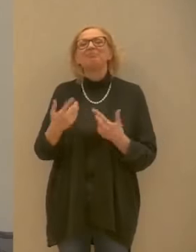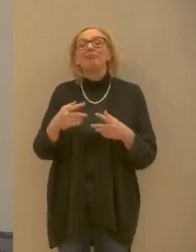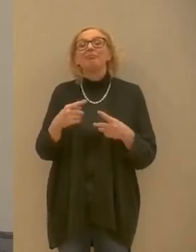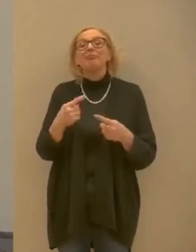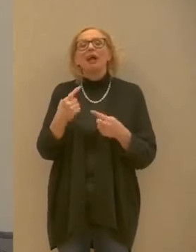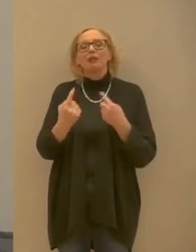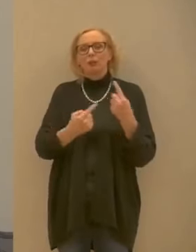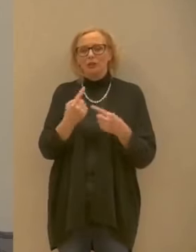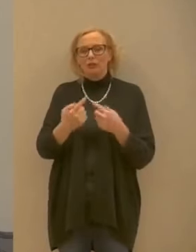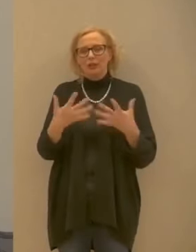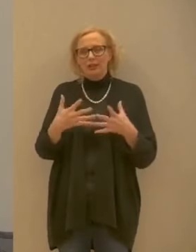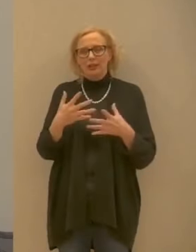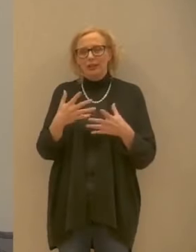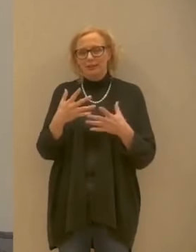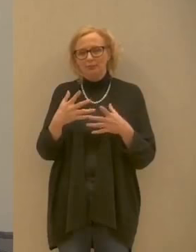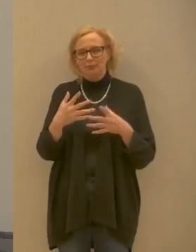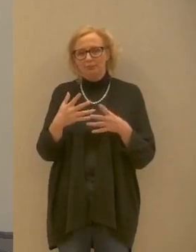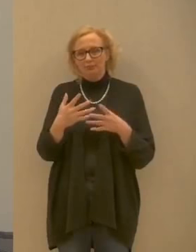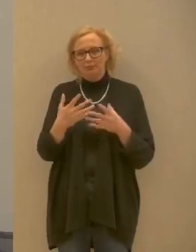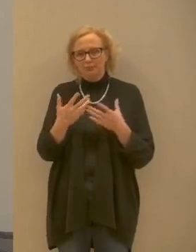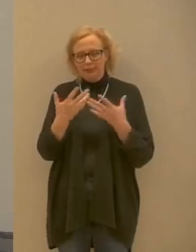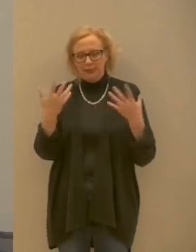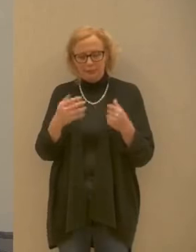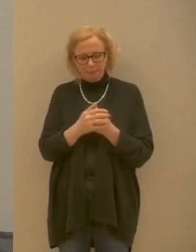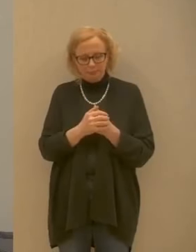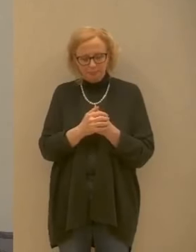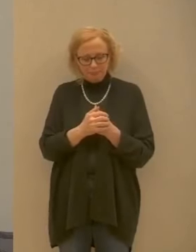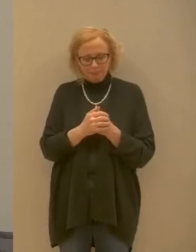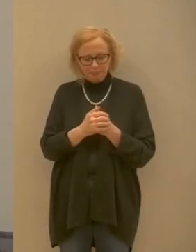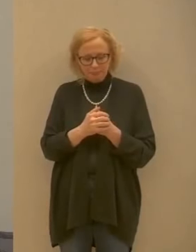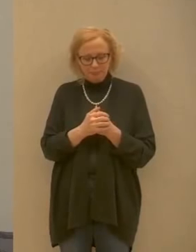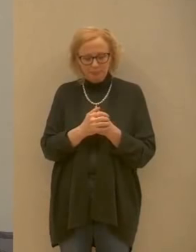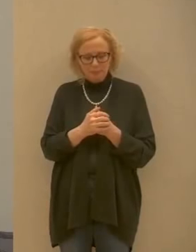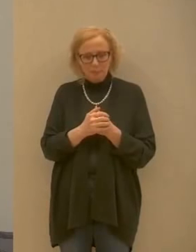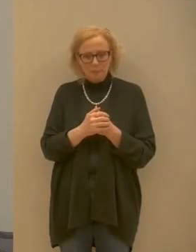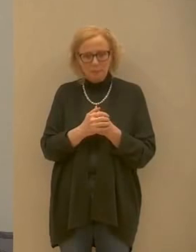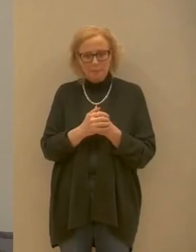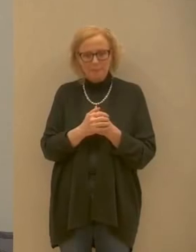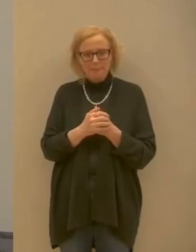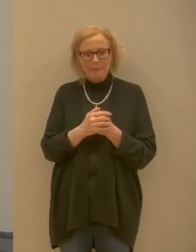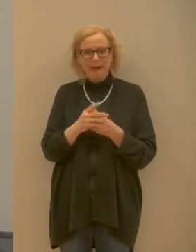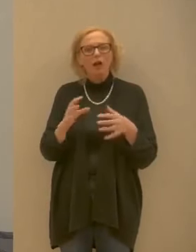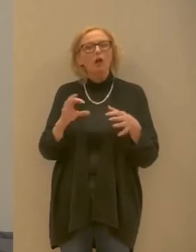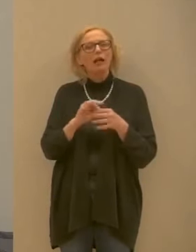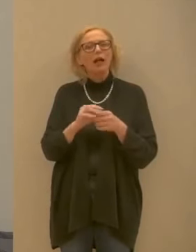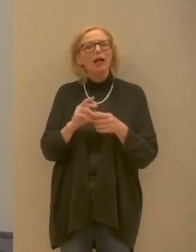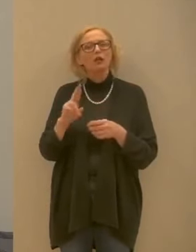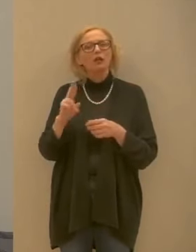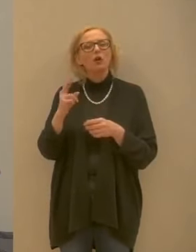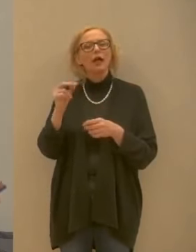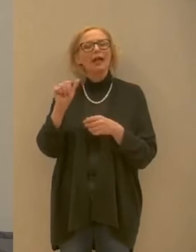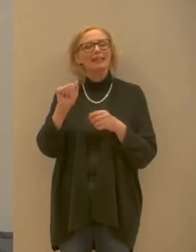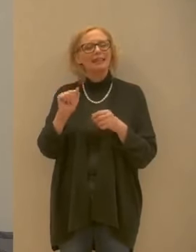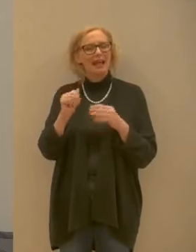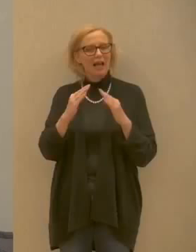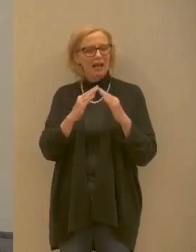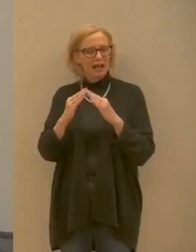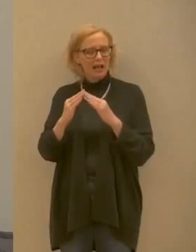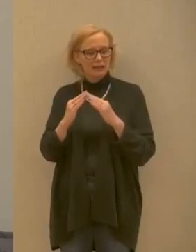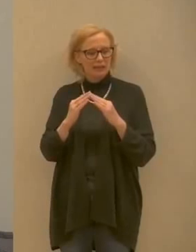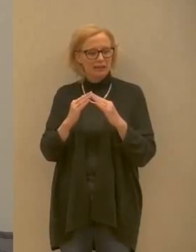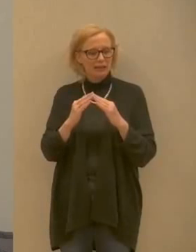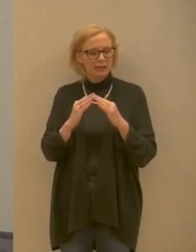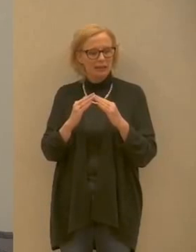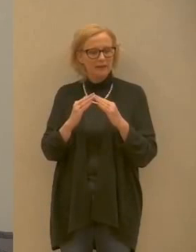viceversa per quello che riguarda la situazione delle RSA per lo stesso motivo